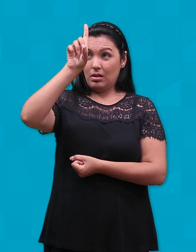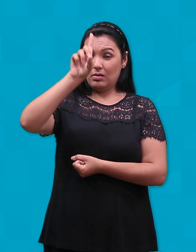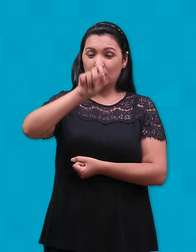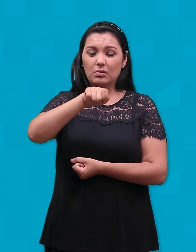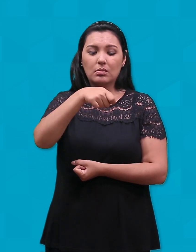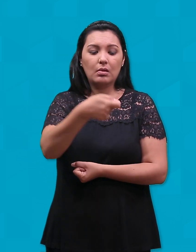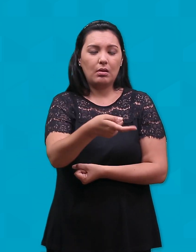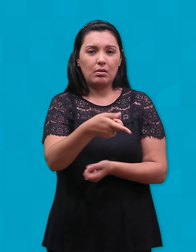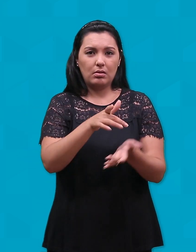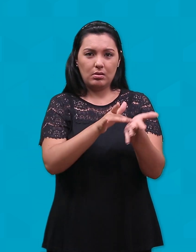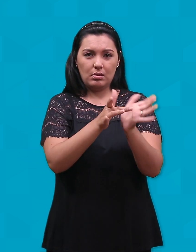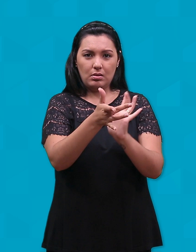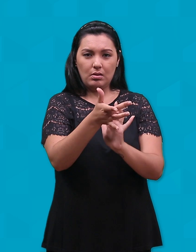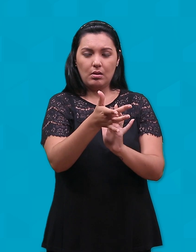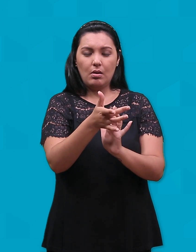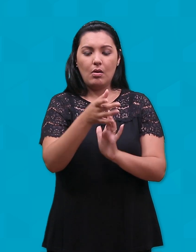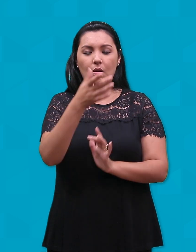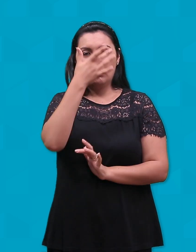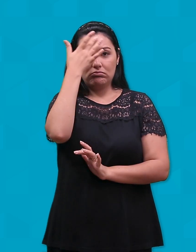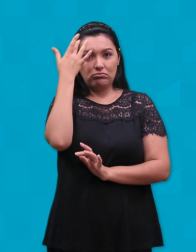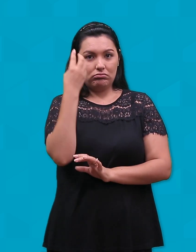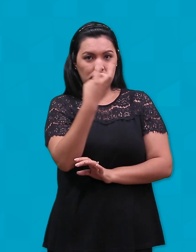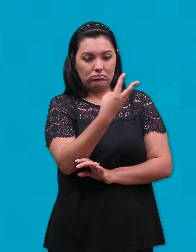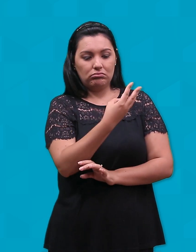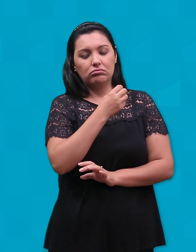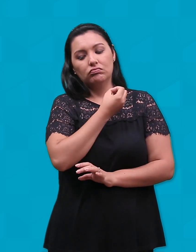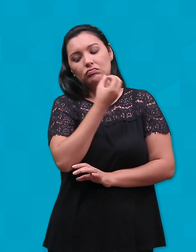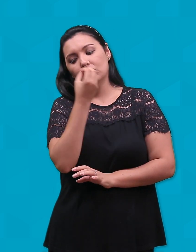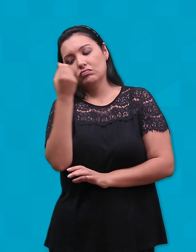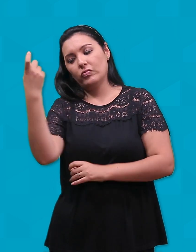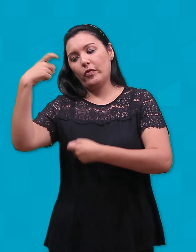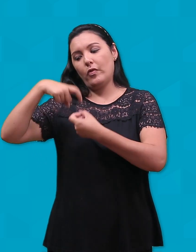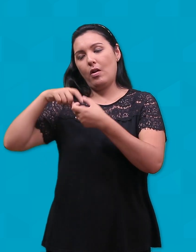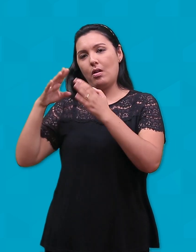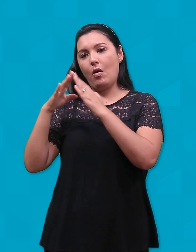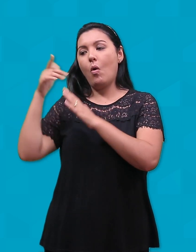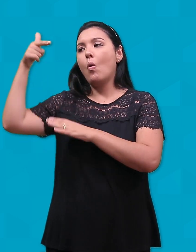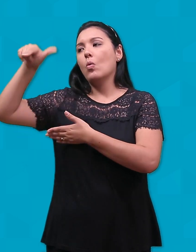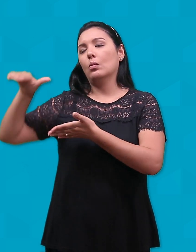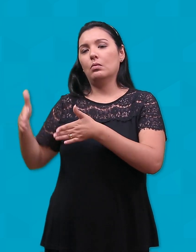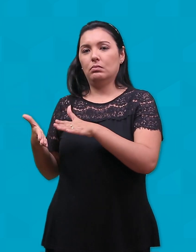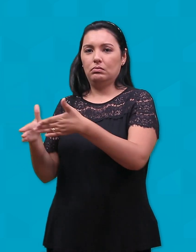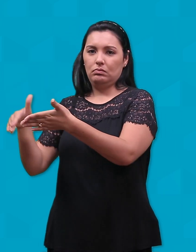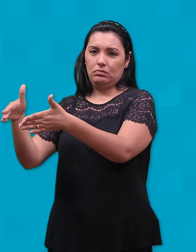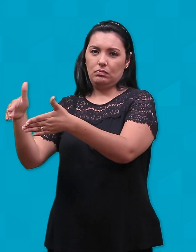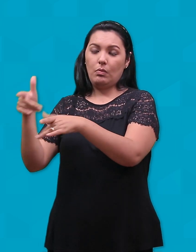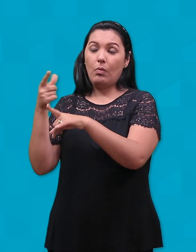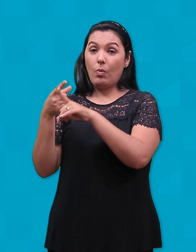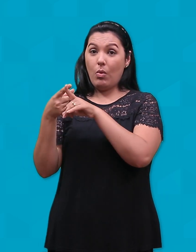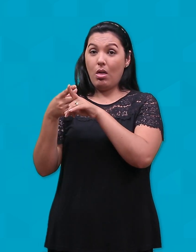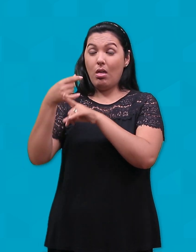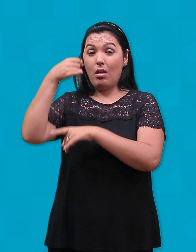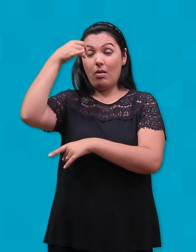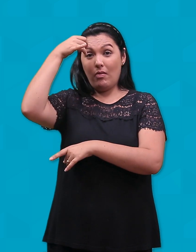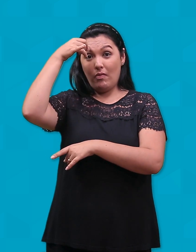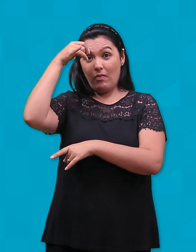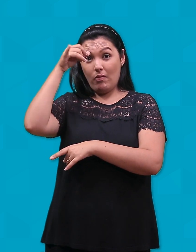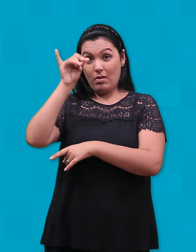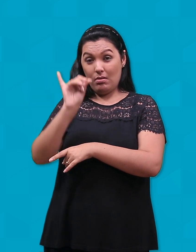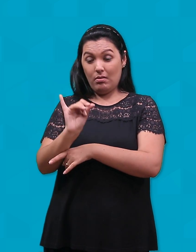criança, os magos retornam para casa seguindo outro caminho. Ou seja, ao nos encontrarmos com